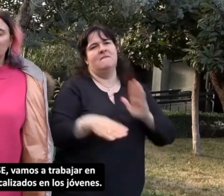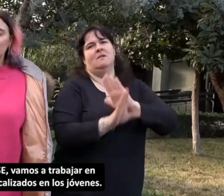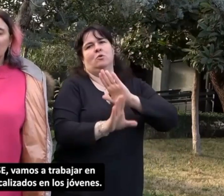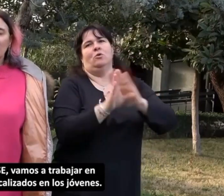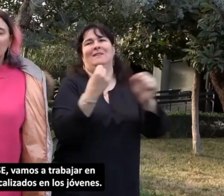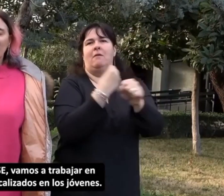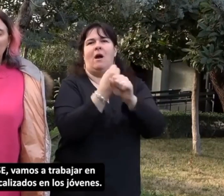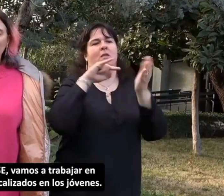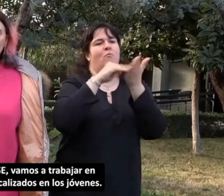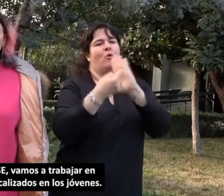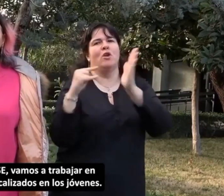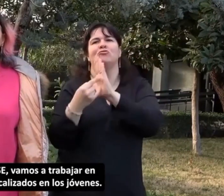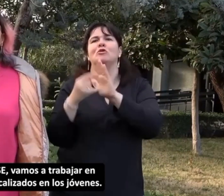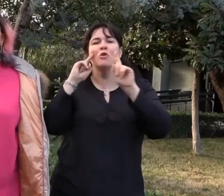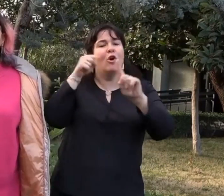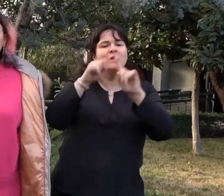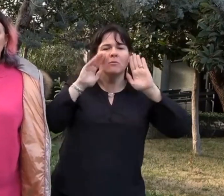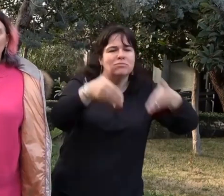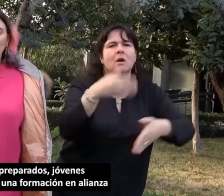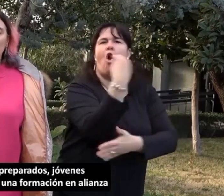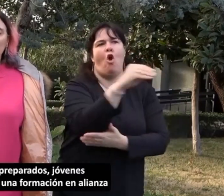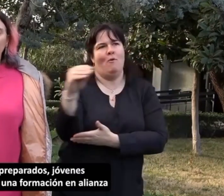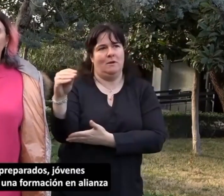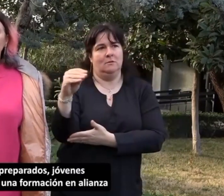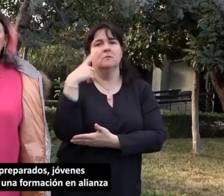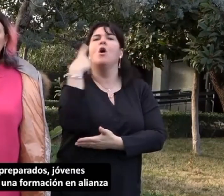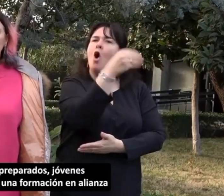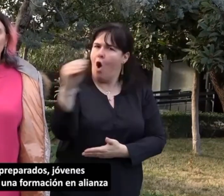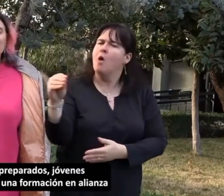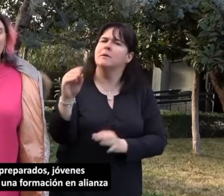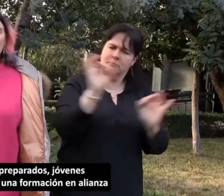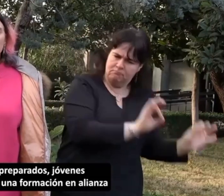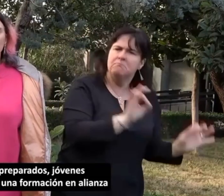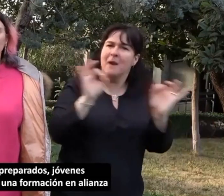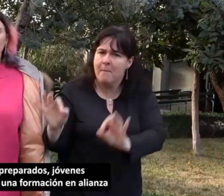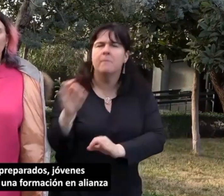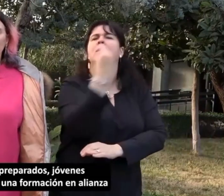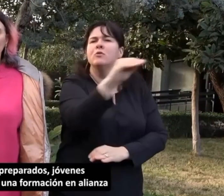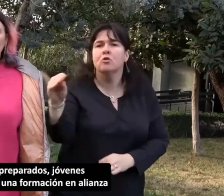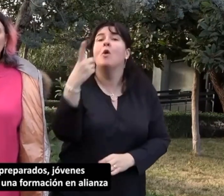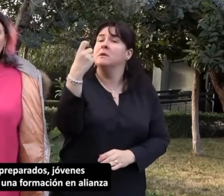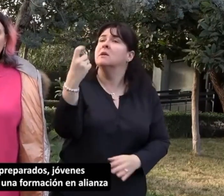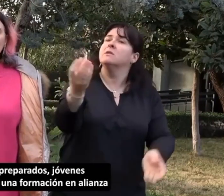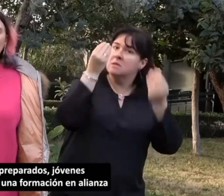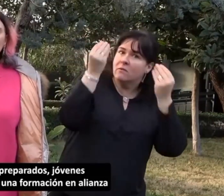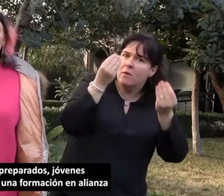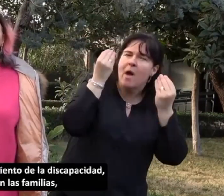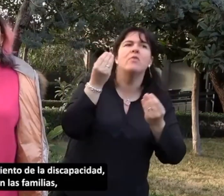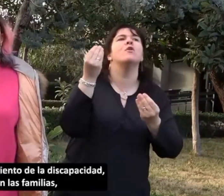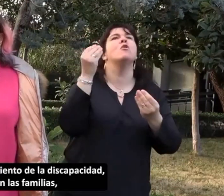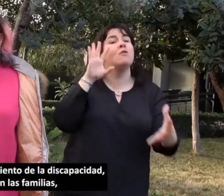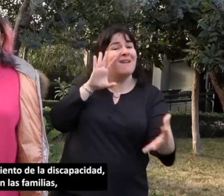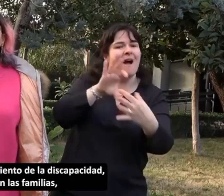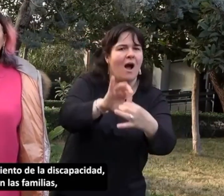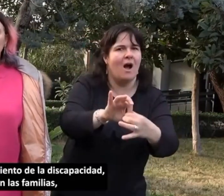proyectos focalizados en los jóvenes, jóvenes preparados, jóvenes que necesitan una formación en alianza